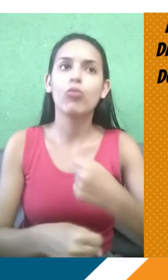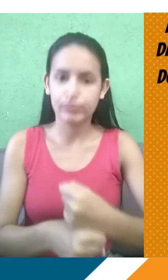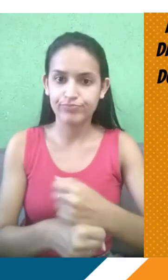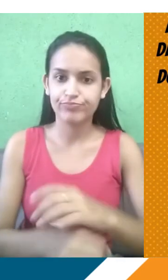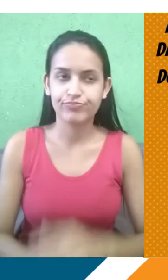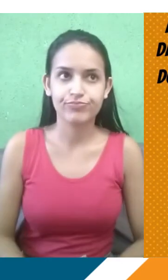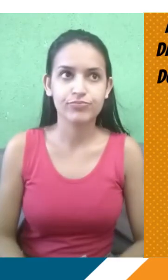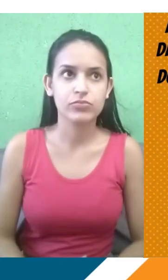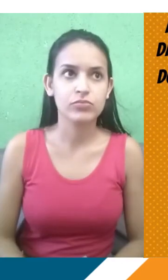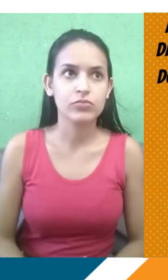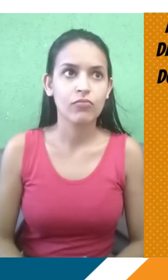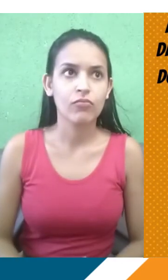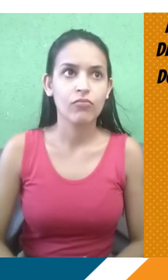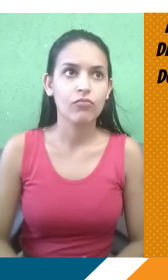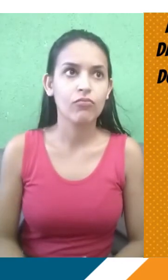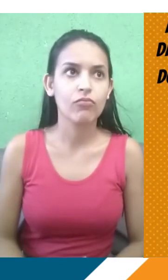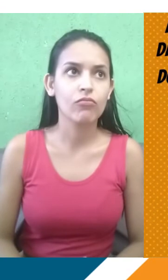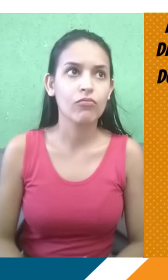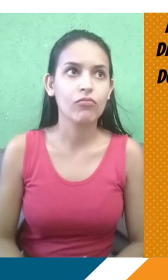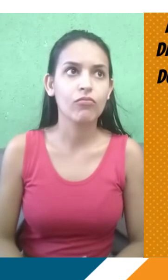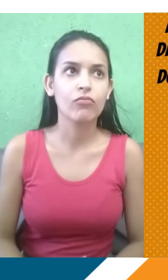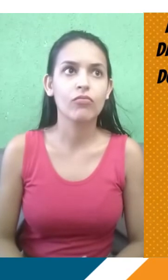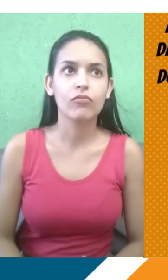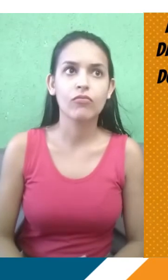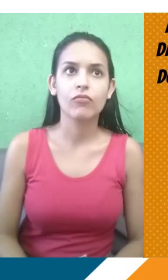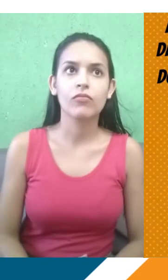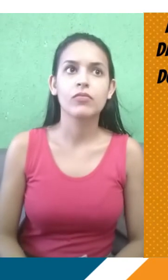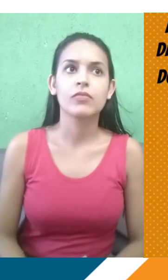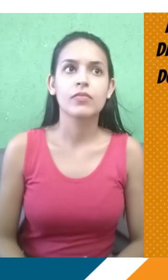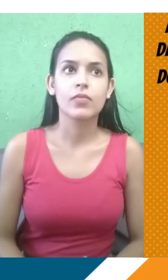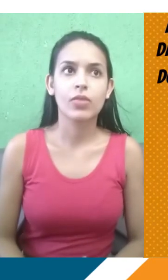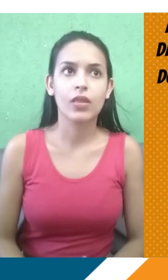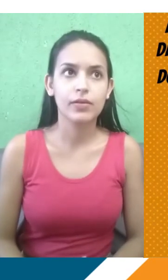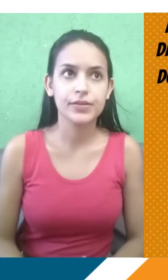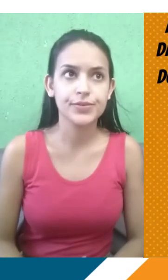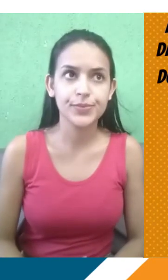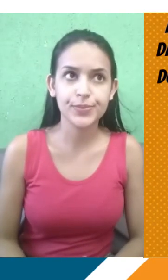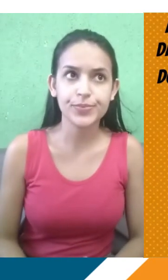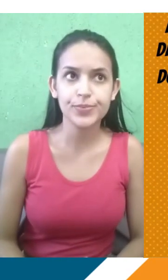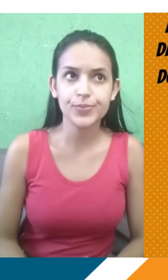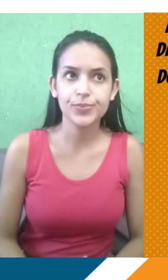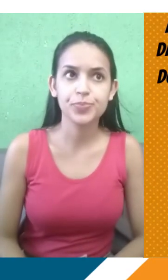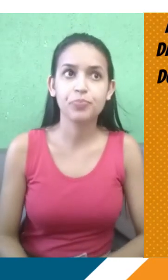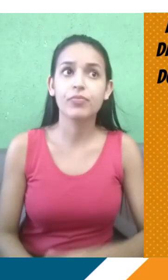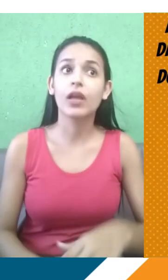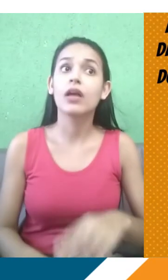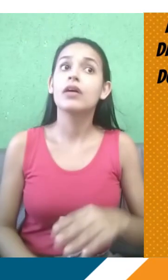feito via computador. O primeiro dia do digital vai ser 31 de janeiro. Então, vai ser depois que acabar o presencial. E o segundo dia do